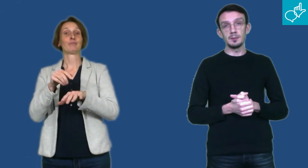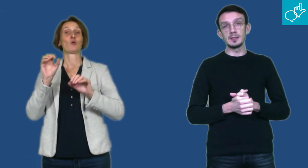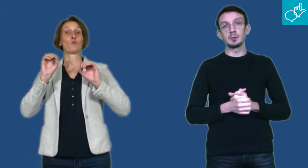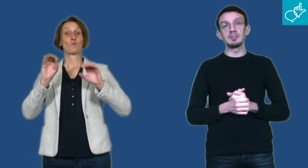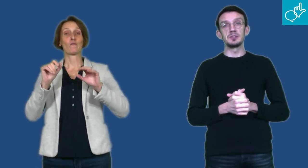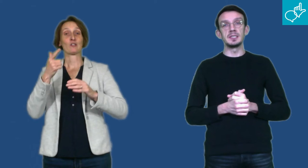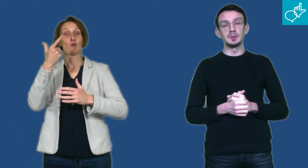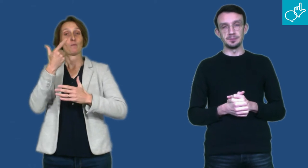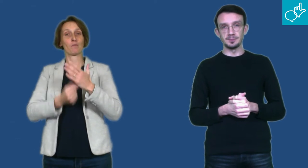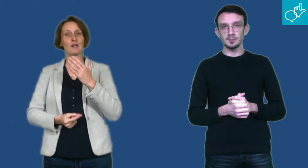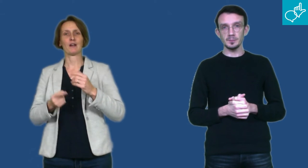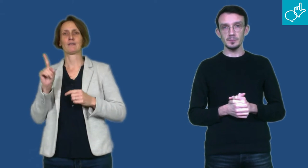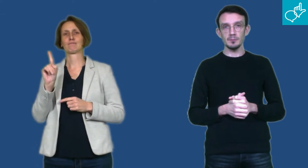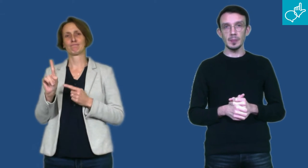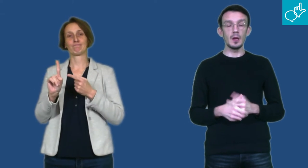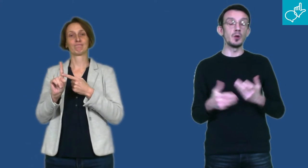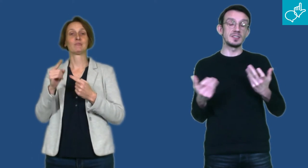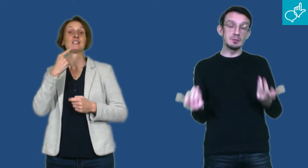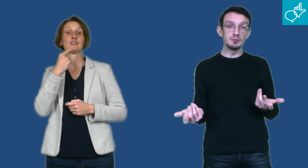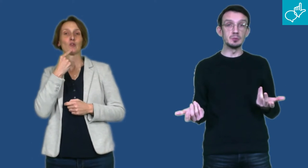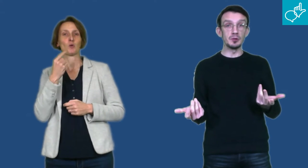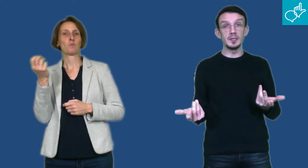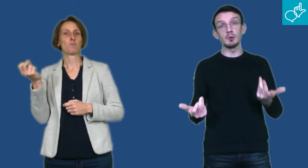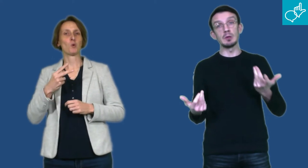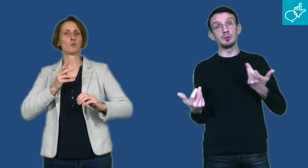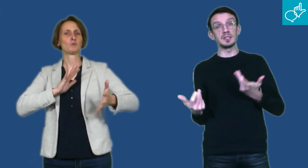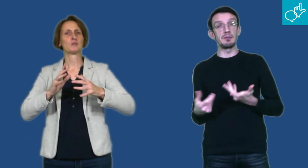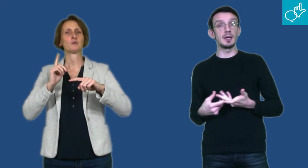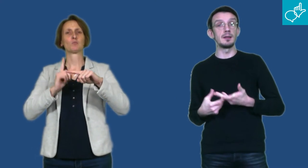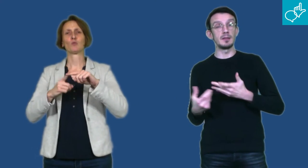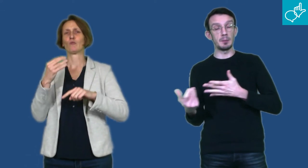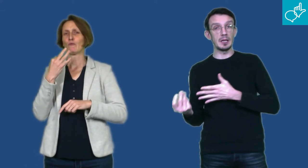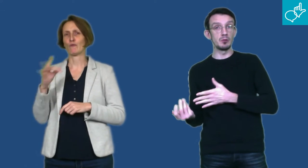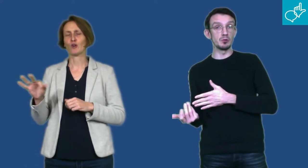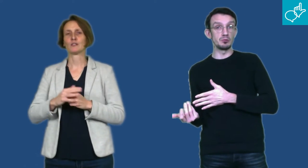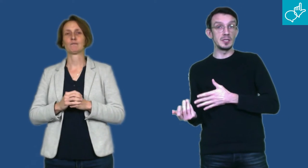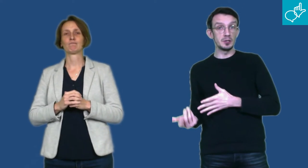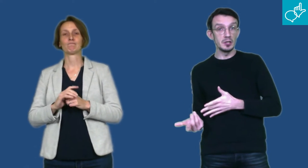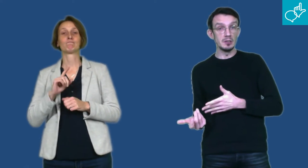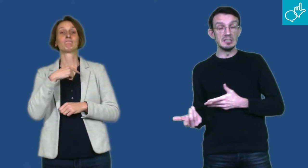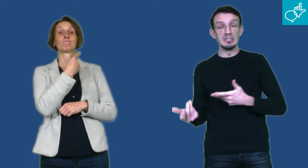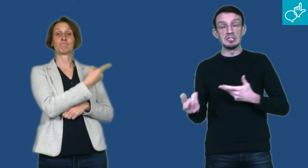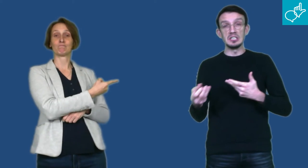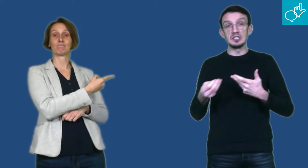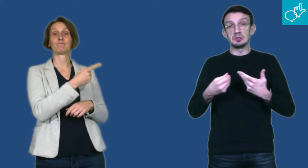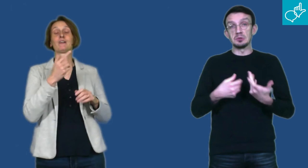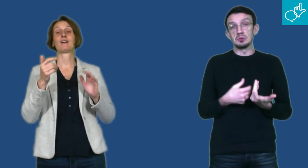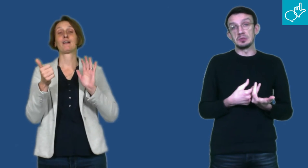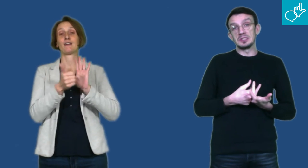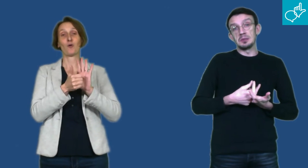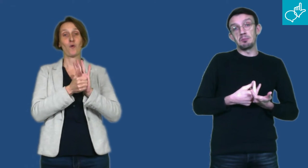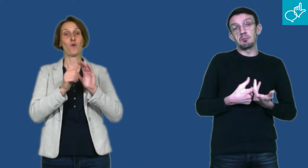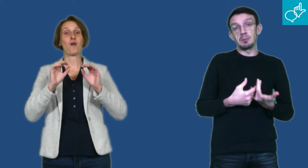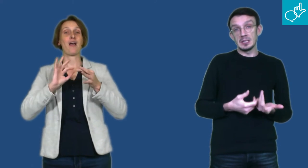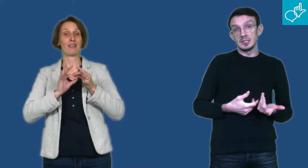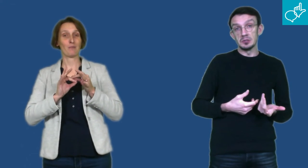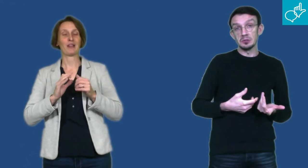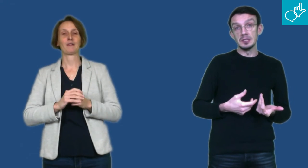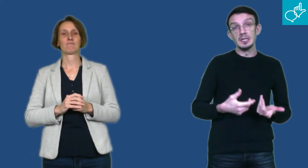professionnels. Alors si vous vous demandez à quoi peut servir l'interprète dans une école, est-ce que c'est pertinent ?